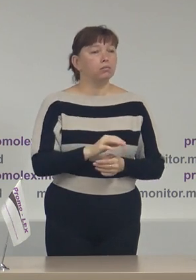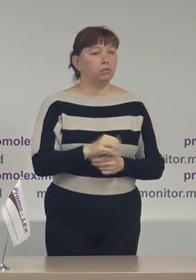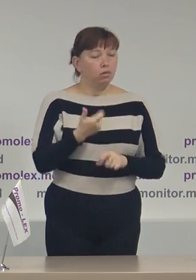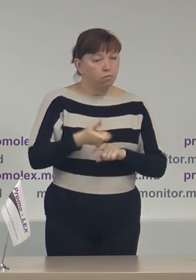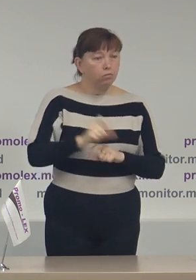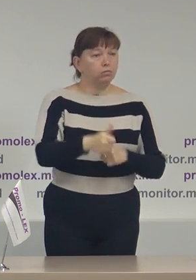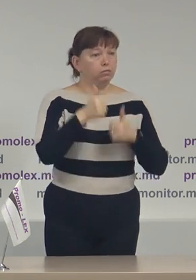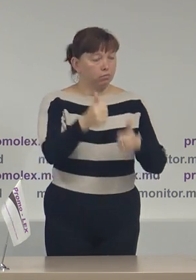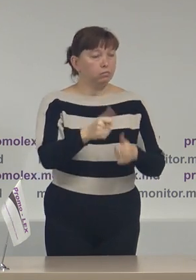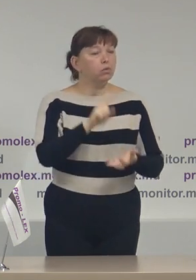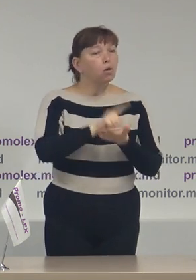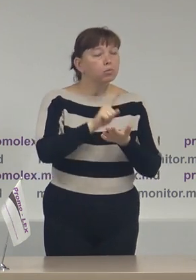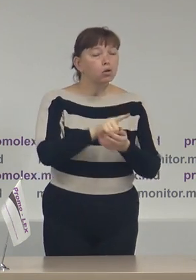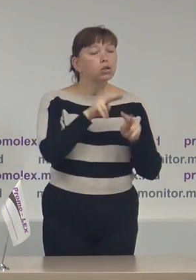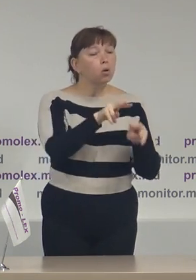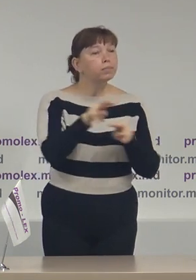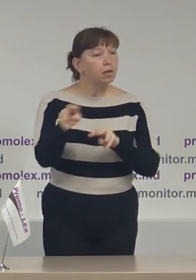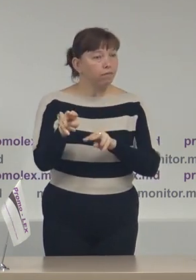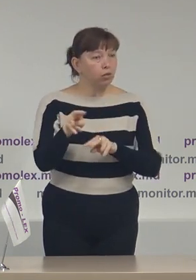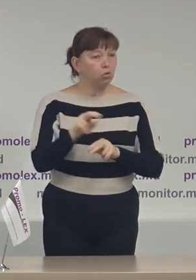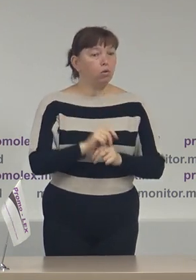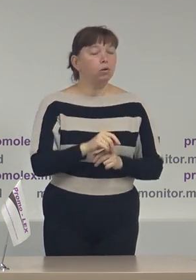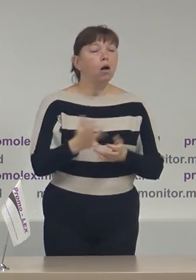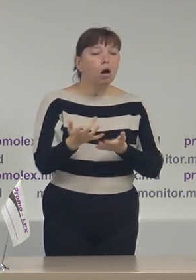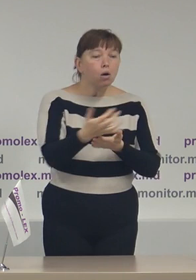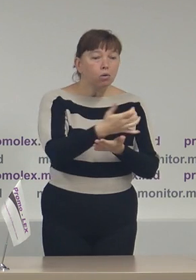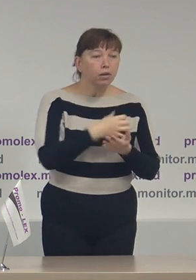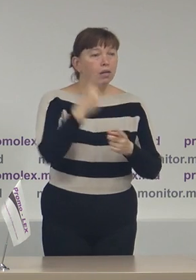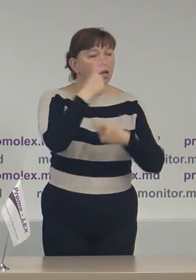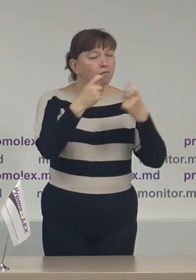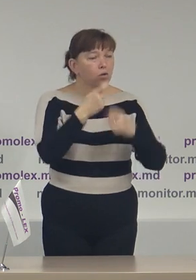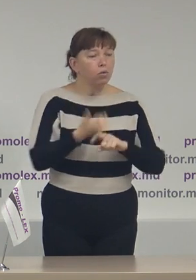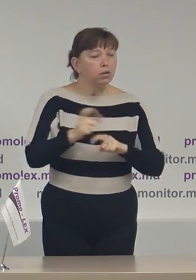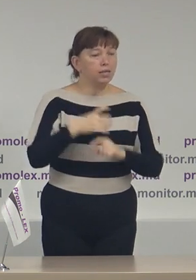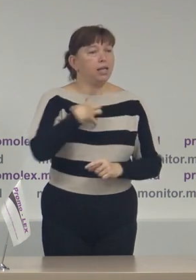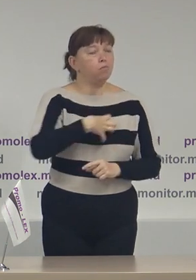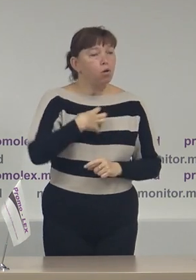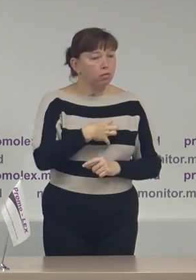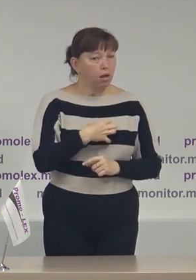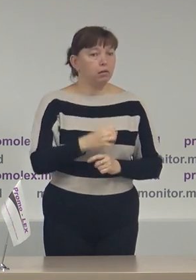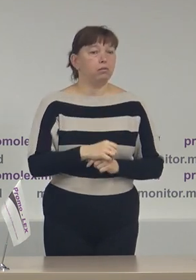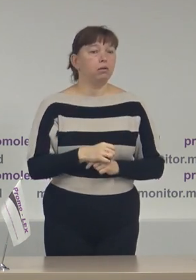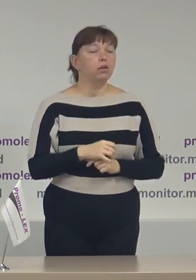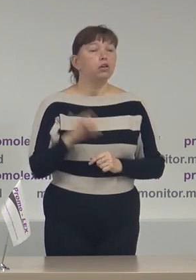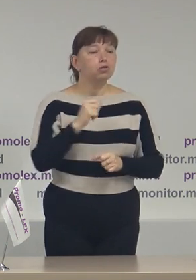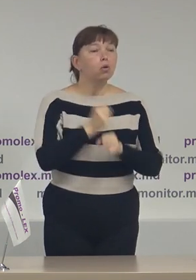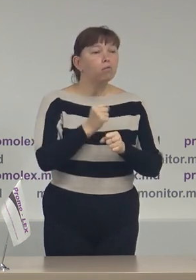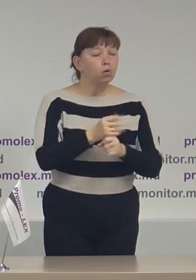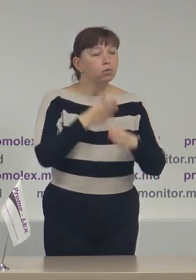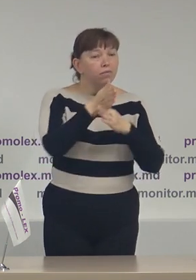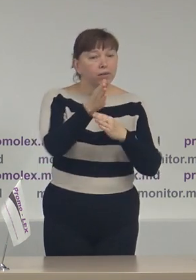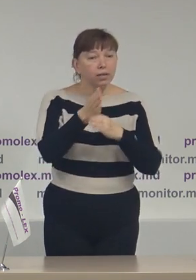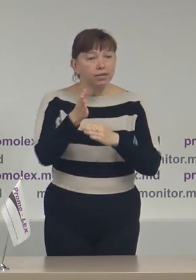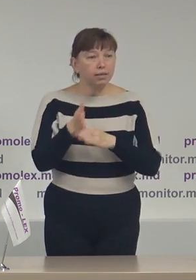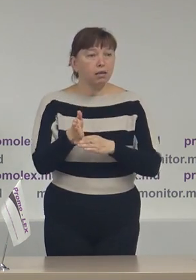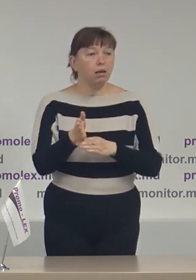atribuțiile de observător, au colectat informațiile relevante în context electoral și au făcut vizitele